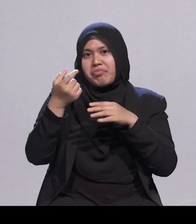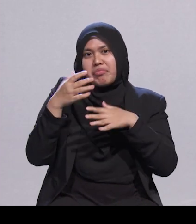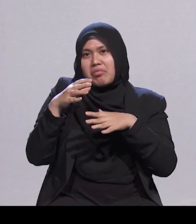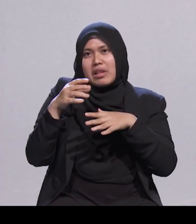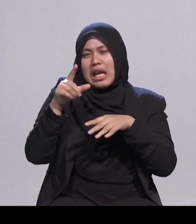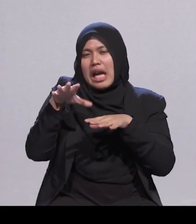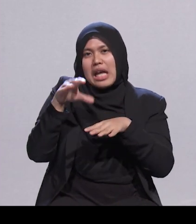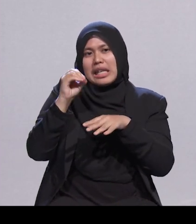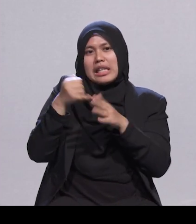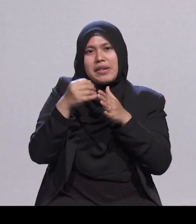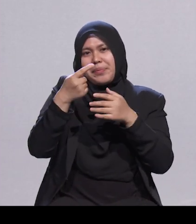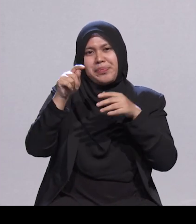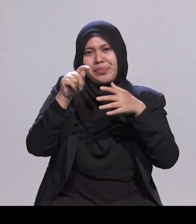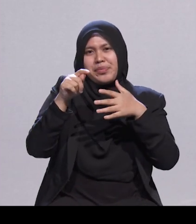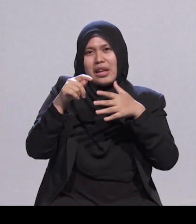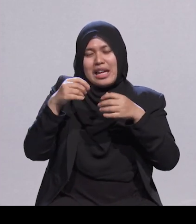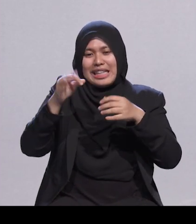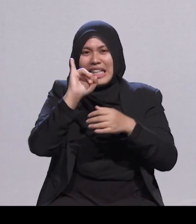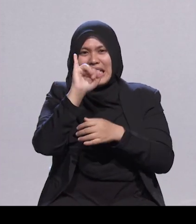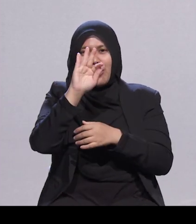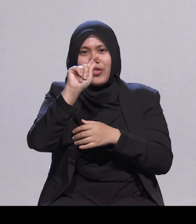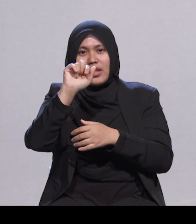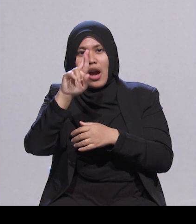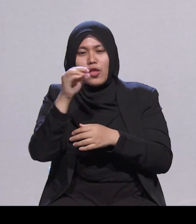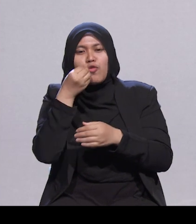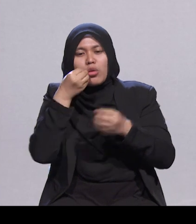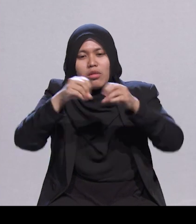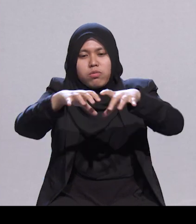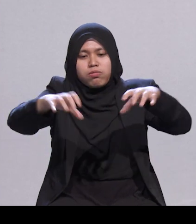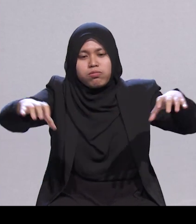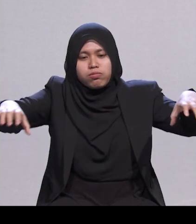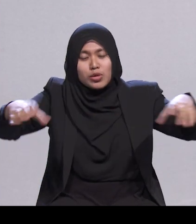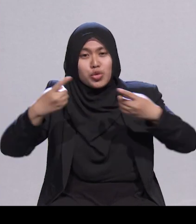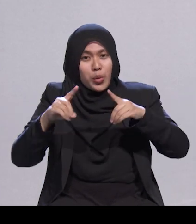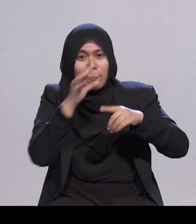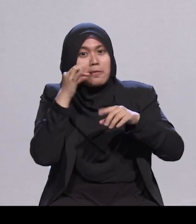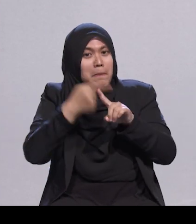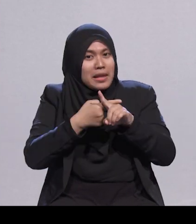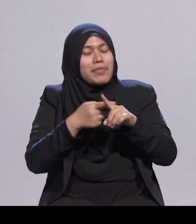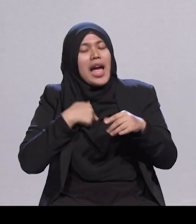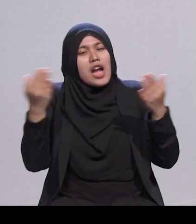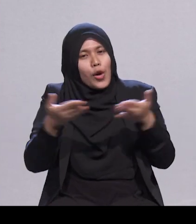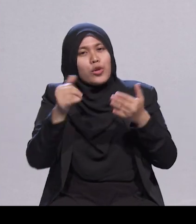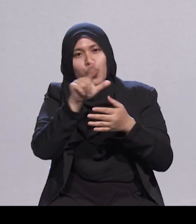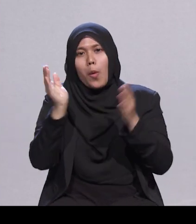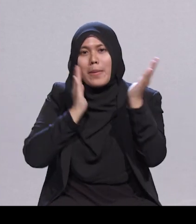Jadi, saya galakkan orang Melayu supaya lebih banyak bersenam. Kaum wanita